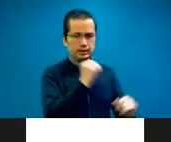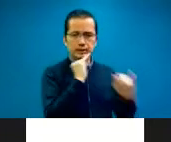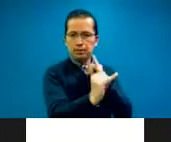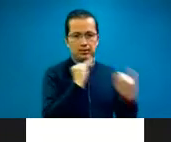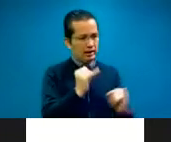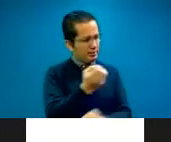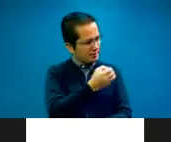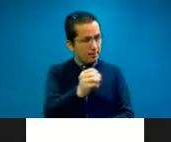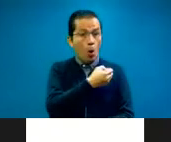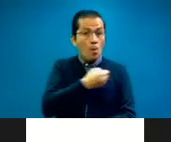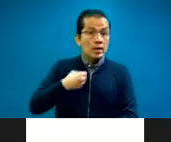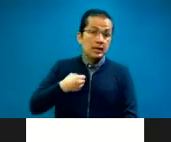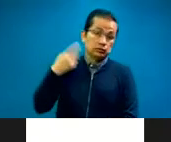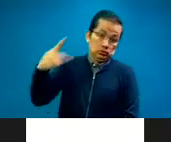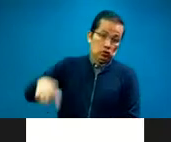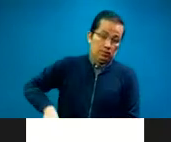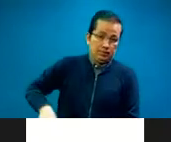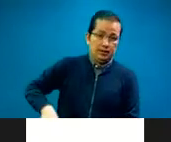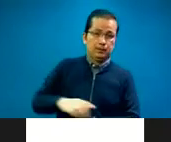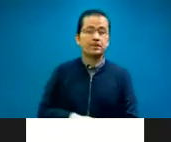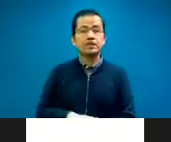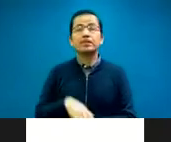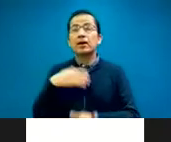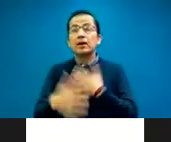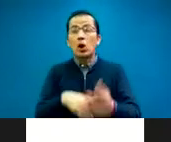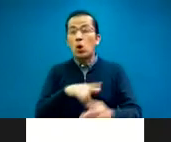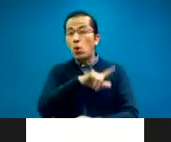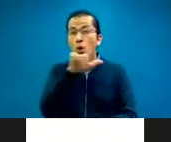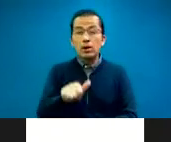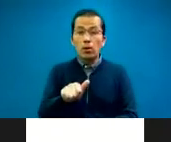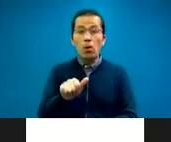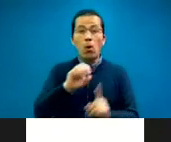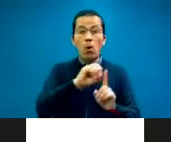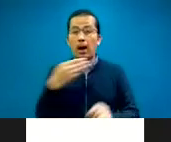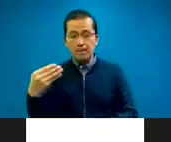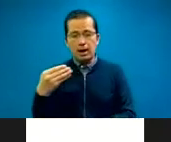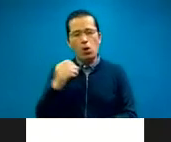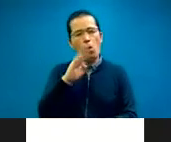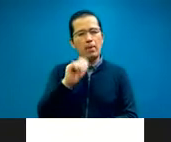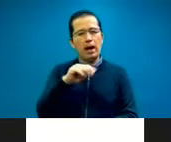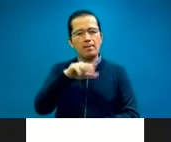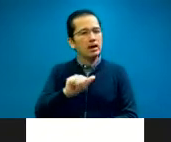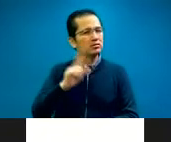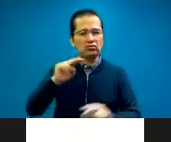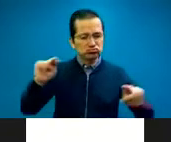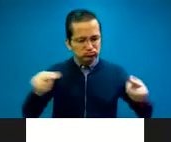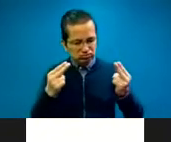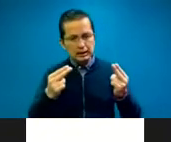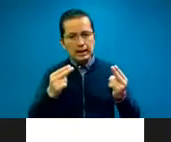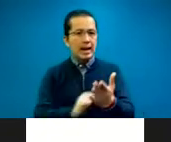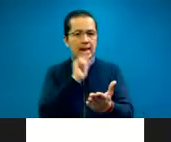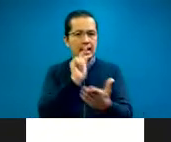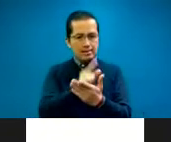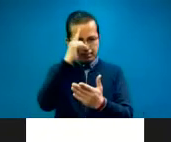la ley federal de seguro médico. y como parte del seguro médico obligatorio también